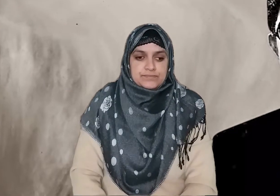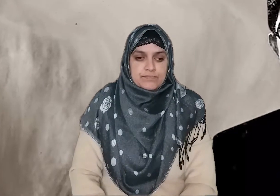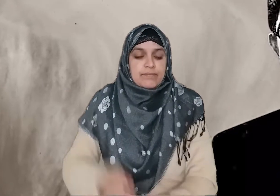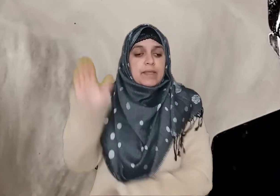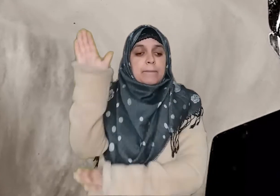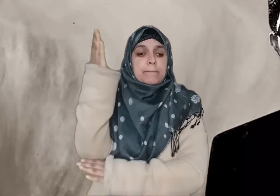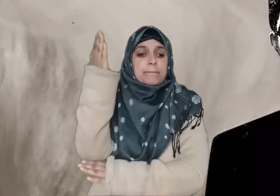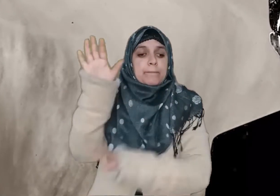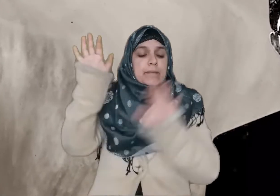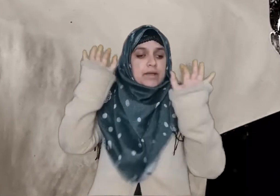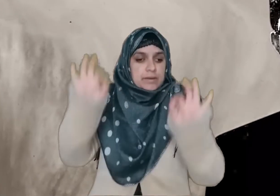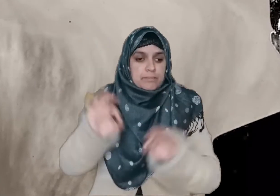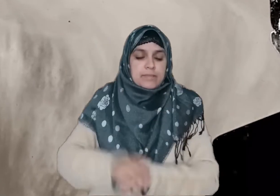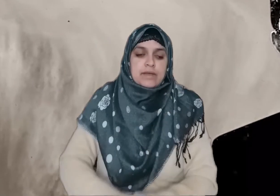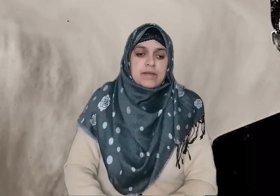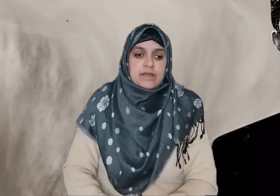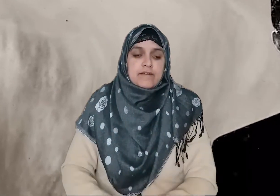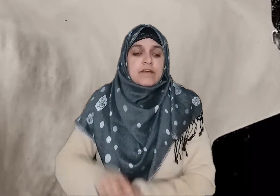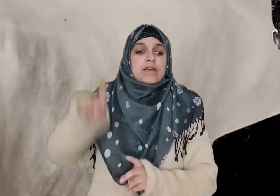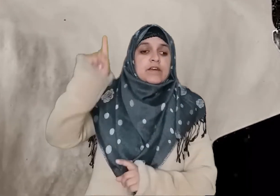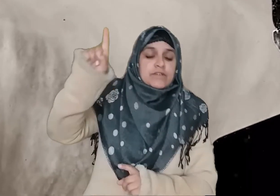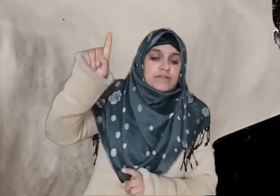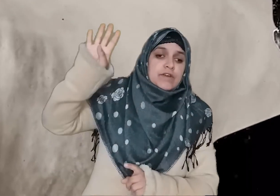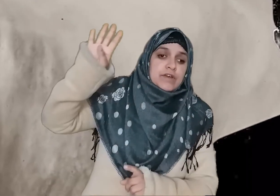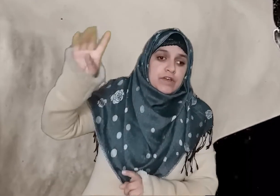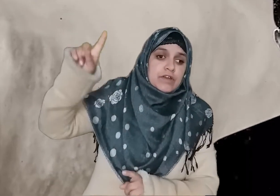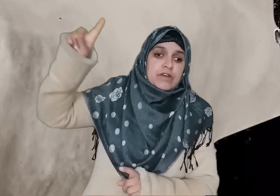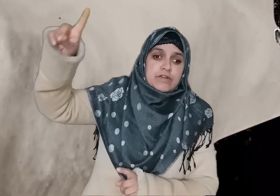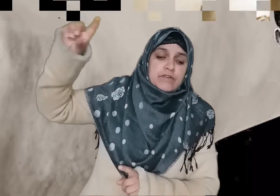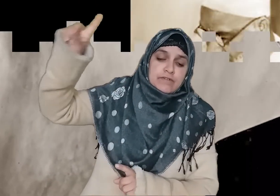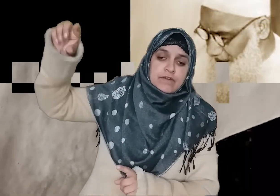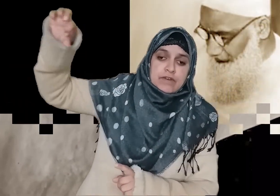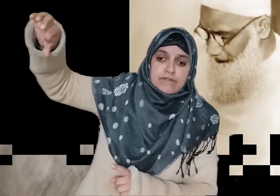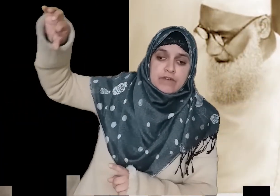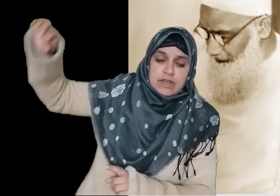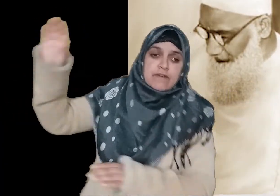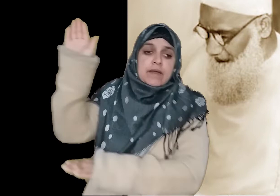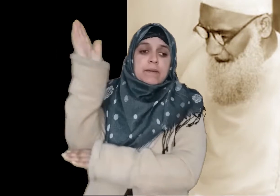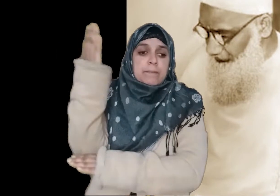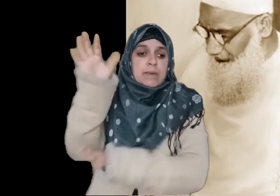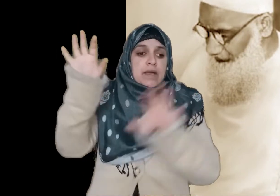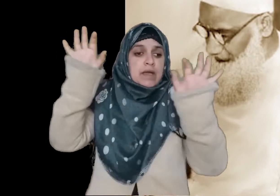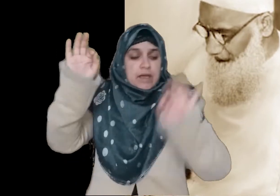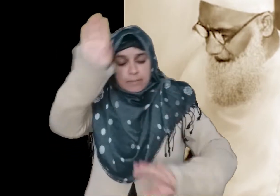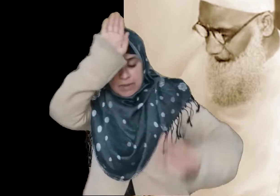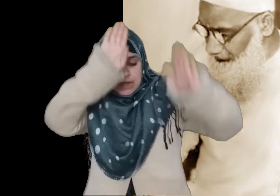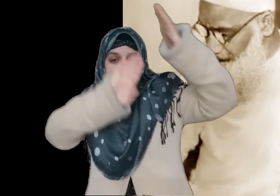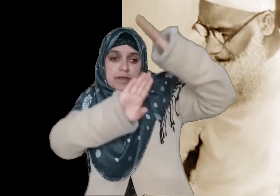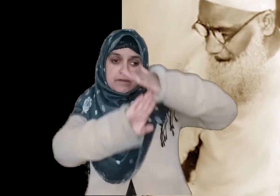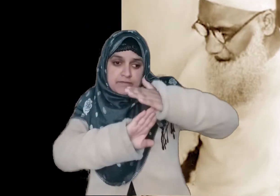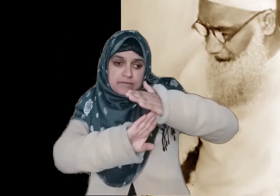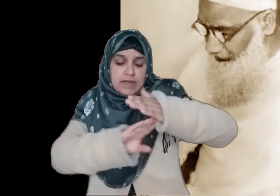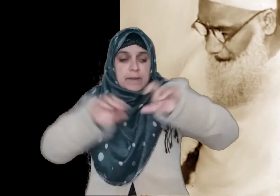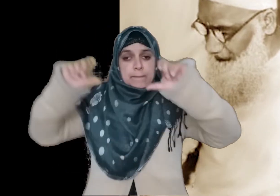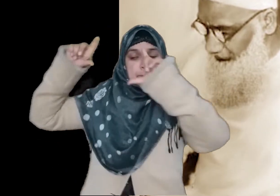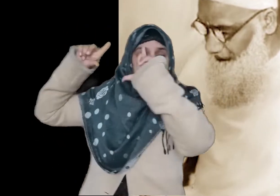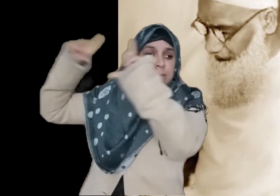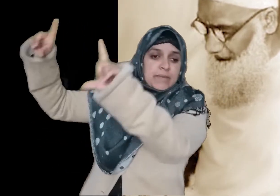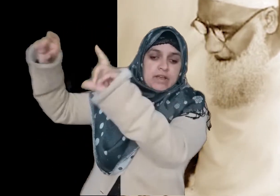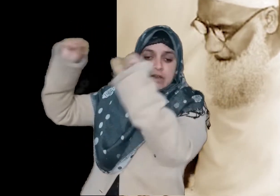خان نے اسمبلی میں پیش کیا قومی پرچم لہرانے کی پہلی تقریب علامہ شبیر احمد عثمانی کے ہاتھوں انجام پل